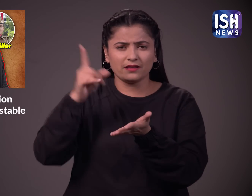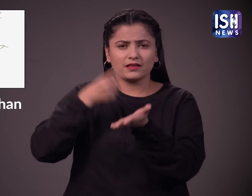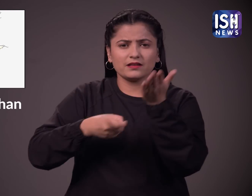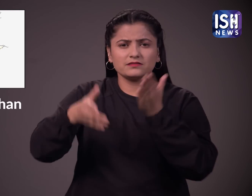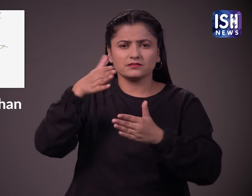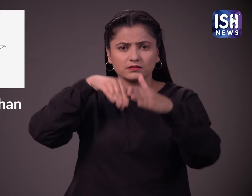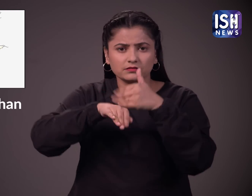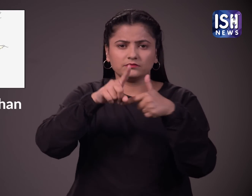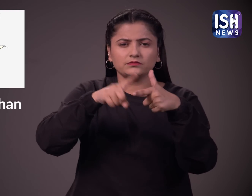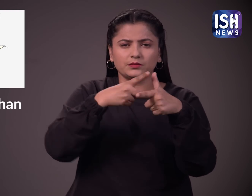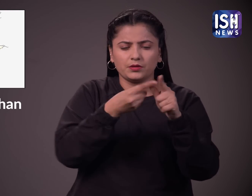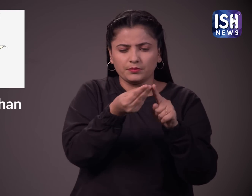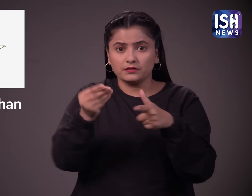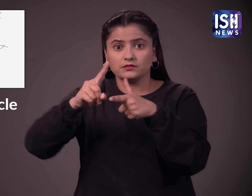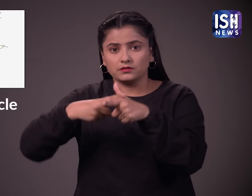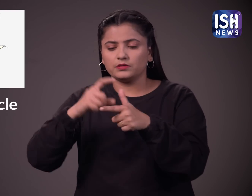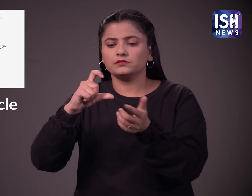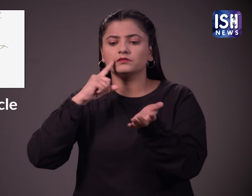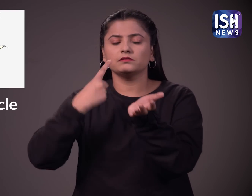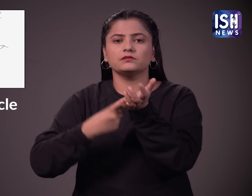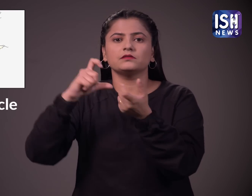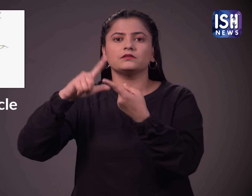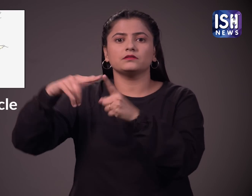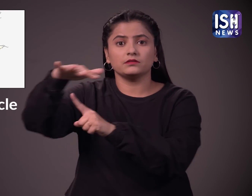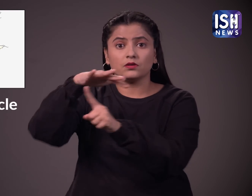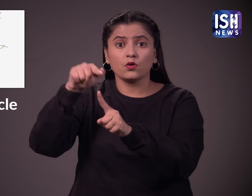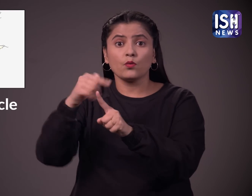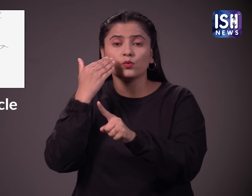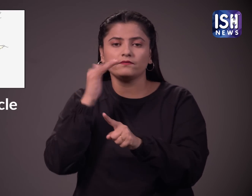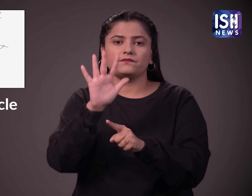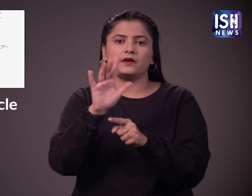पांच अगस को जोदपूर के जालामन सर्कल के पास